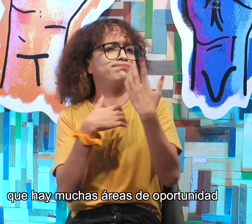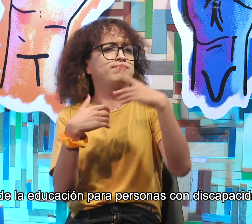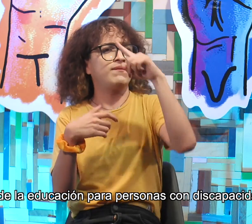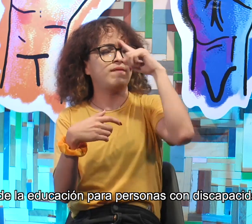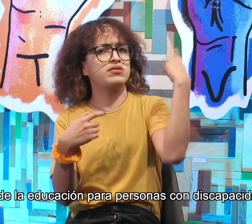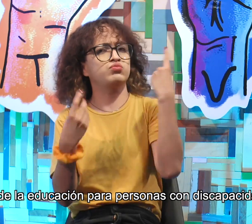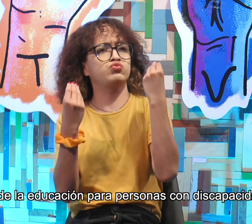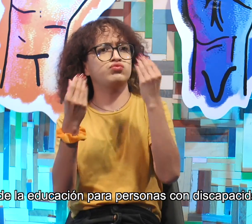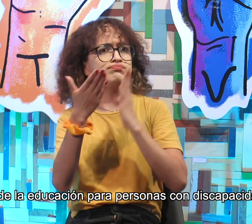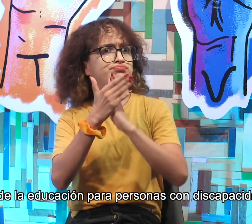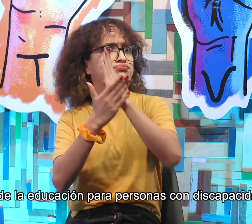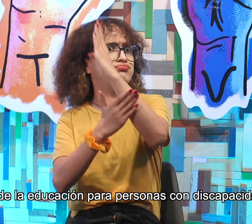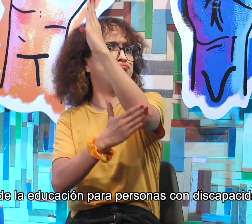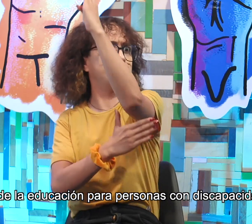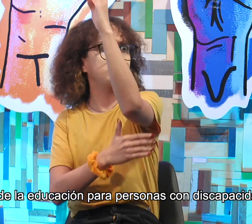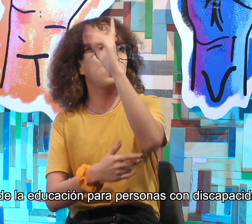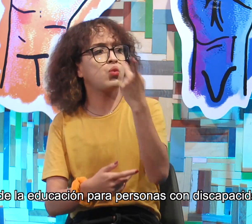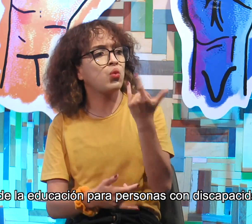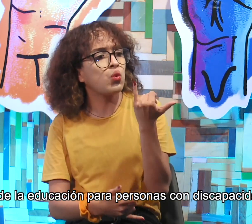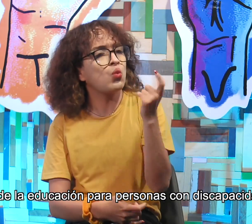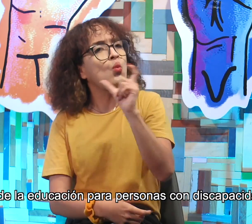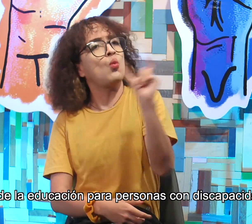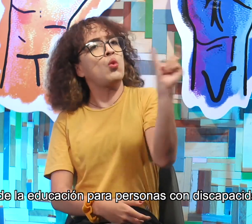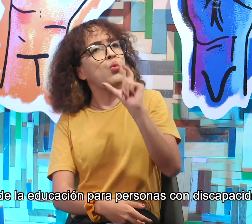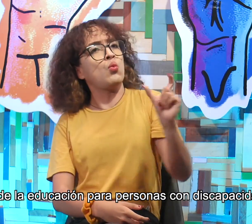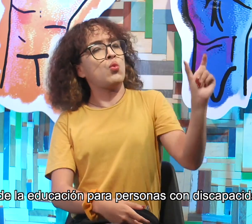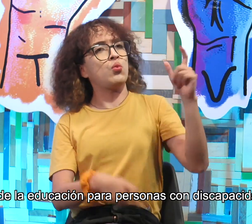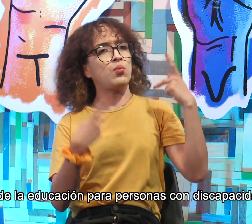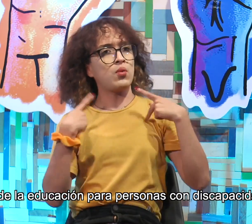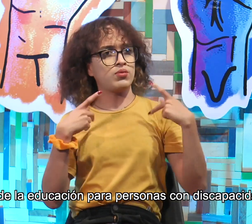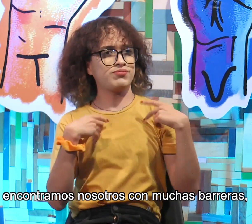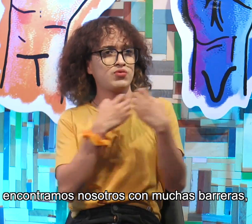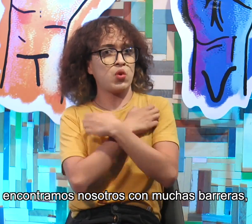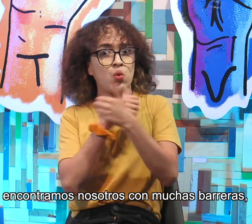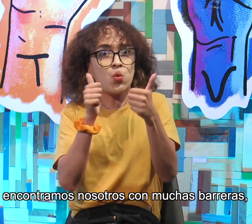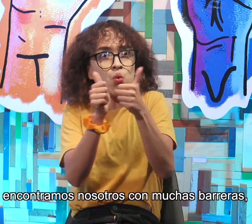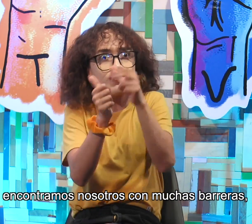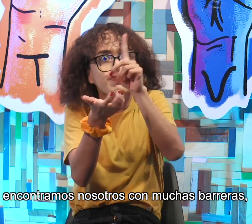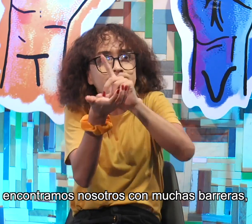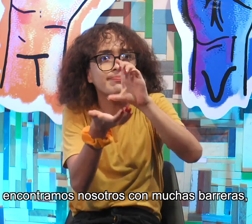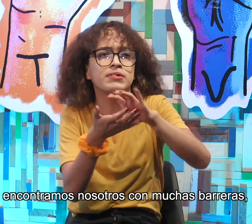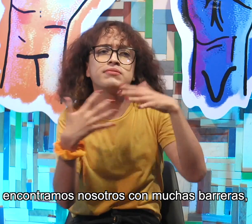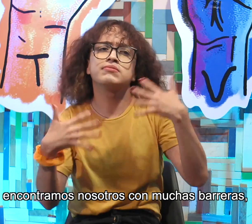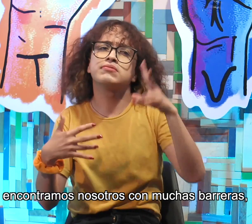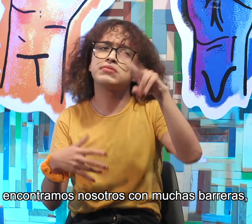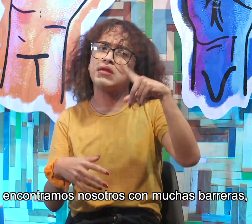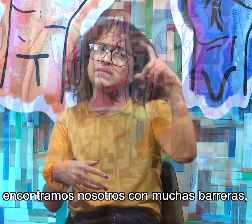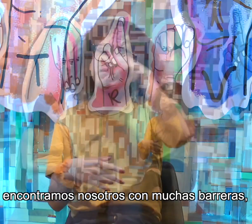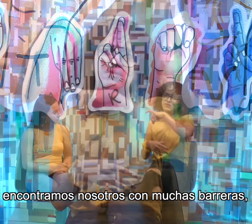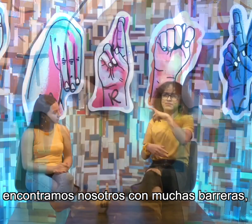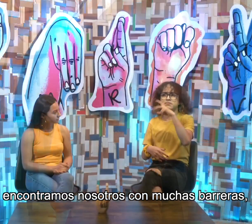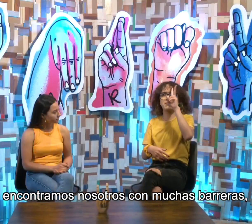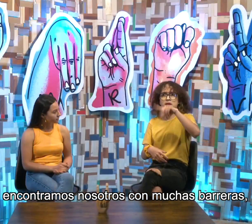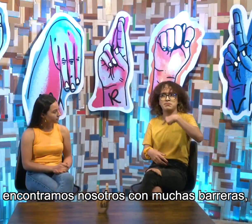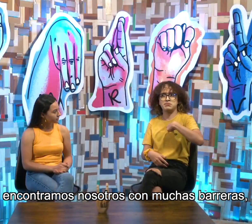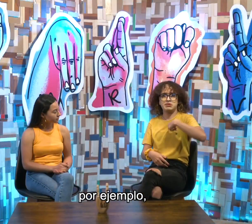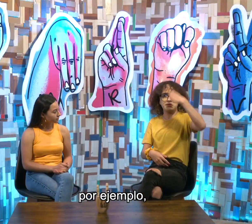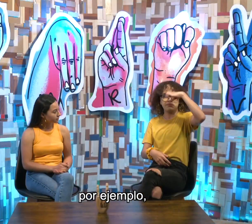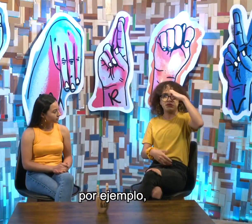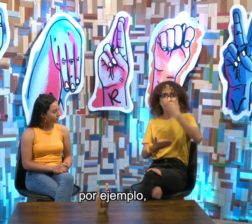de oportunidad acerca de la educación para personas con discapacidad. Nos encontramos nosotros con muchas barreras.